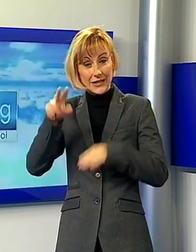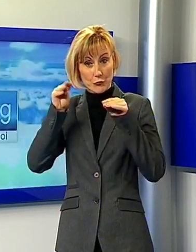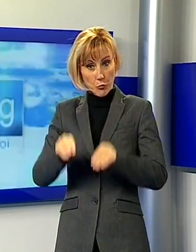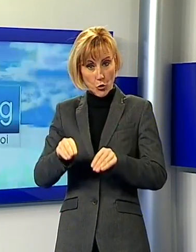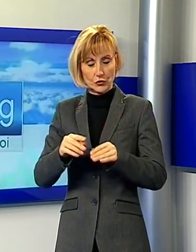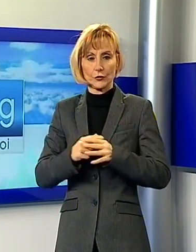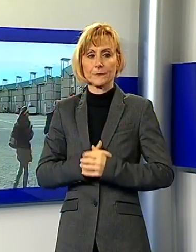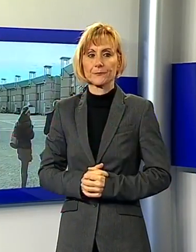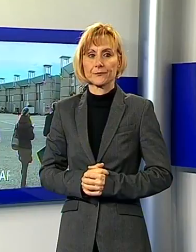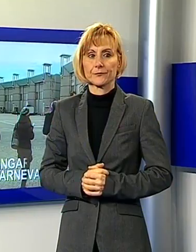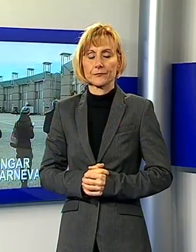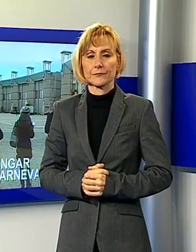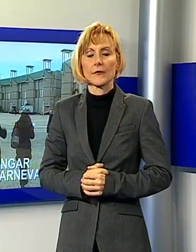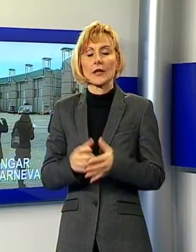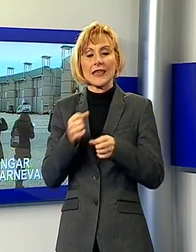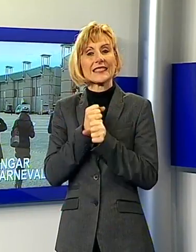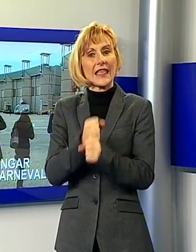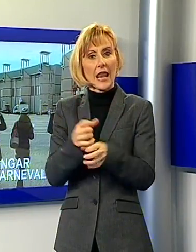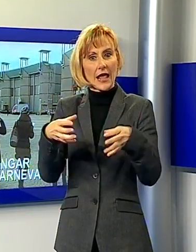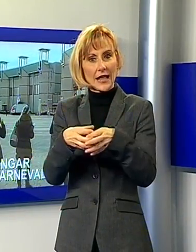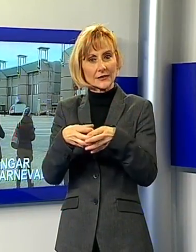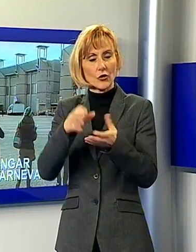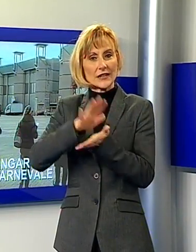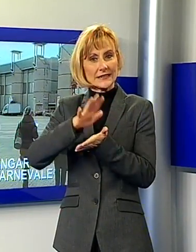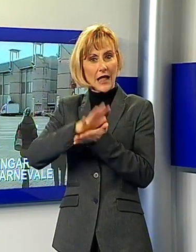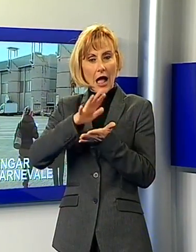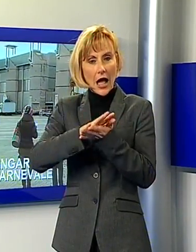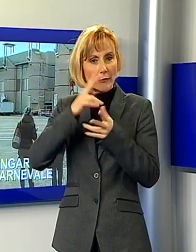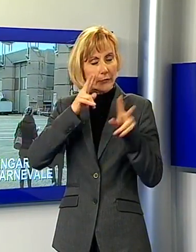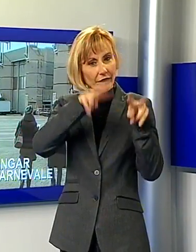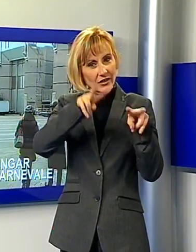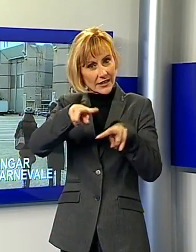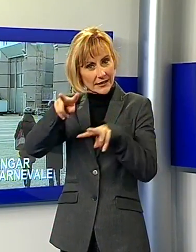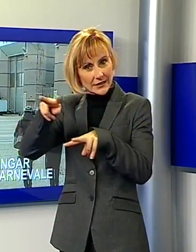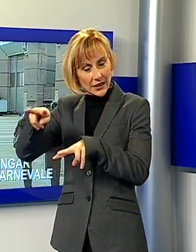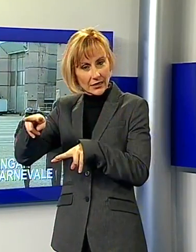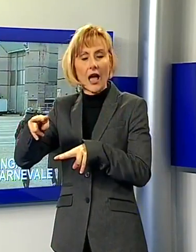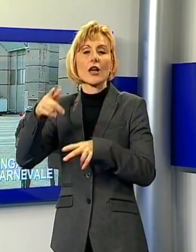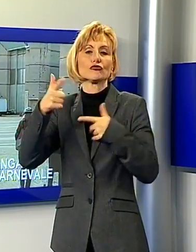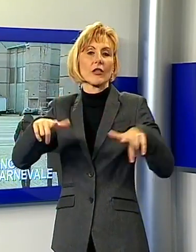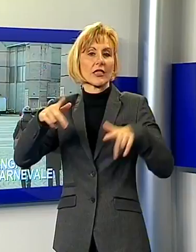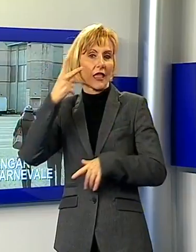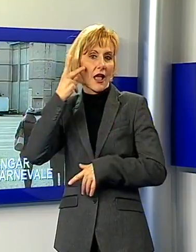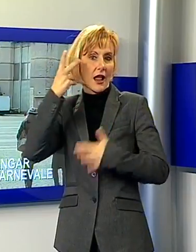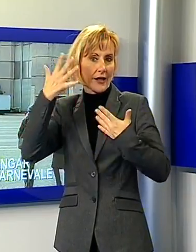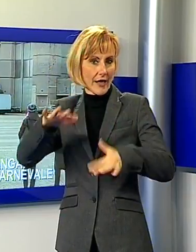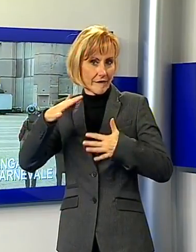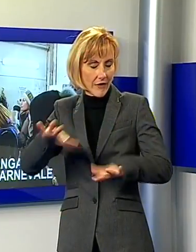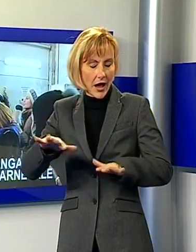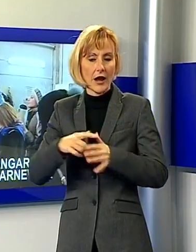Viaggio negli hangar tra i carri del Carnevale, pomeriggio alla cittadella di Via Regione esclusiva per i giornalisti italiani